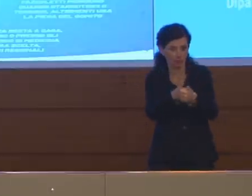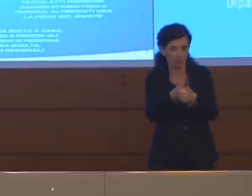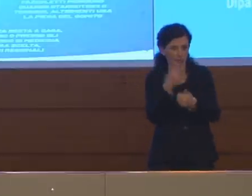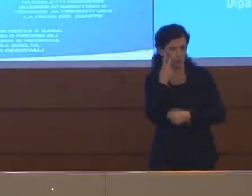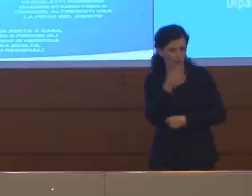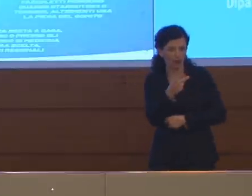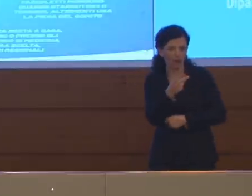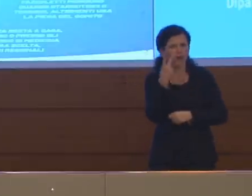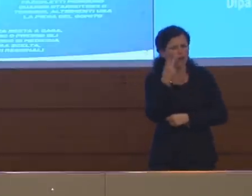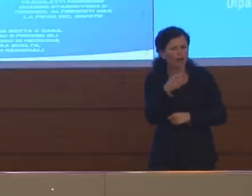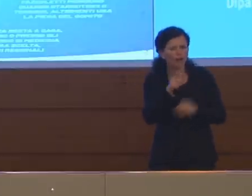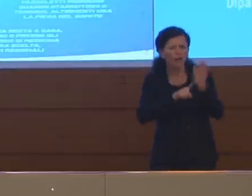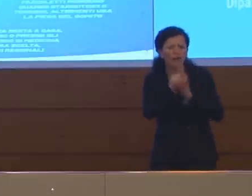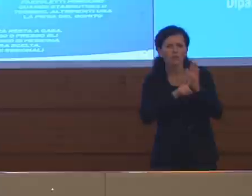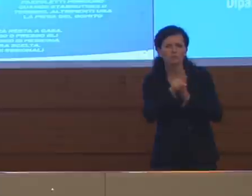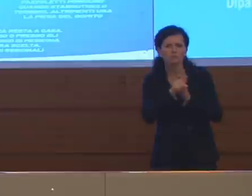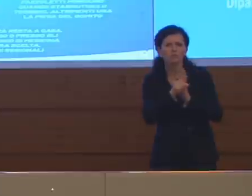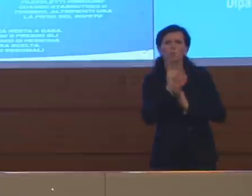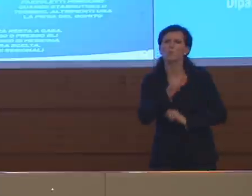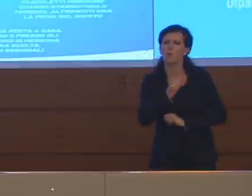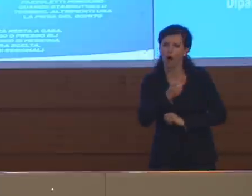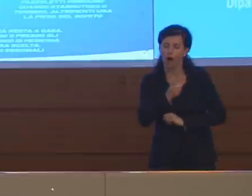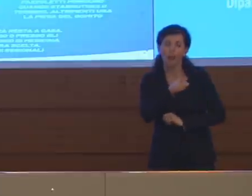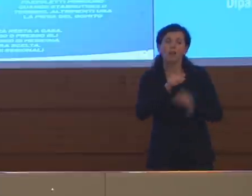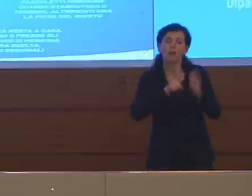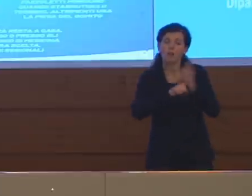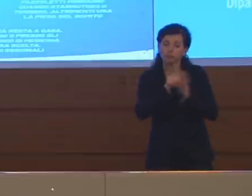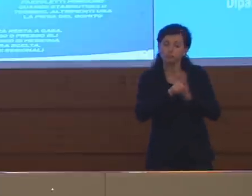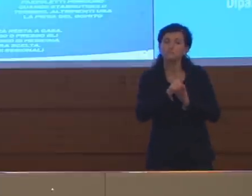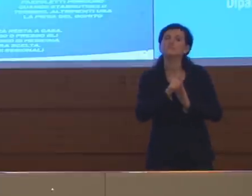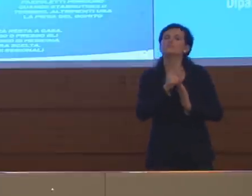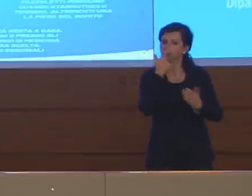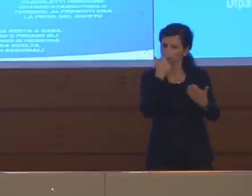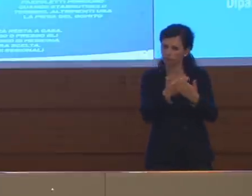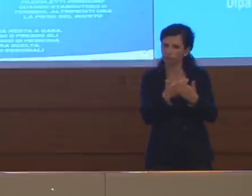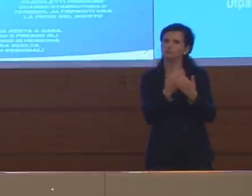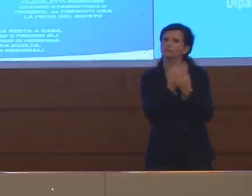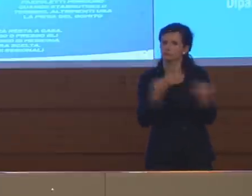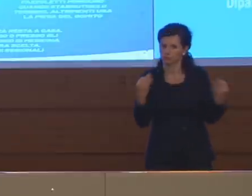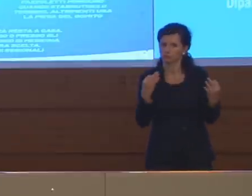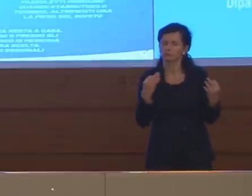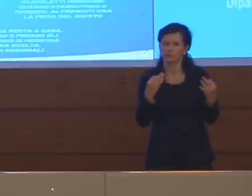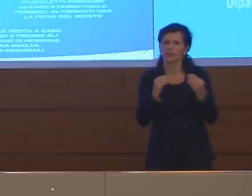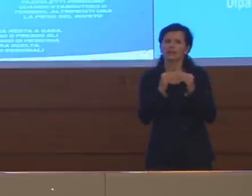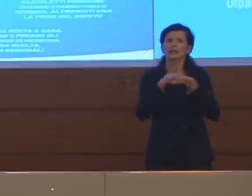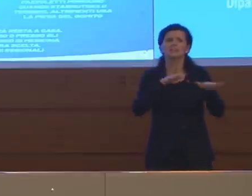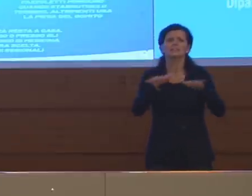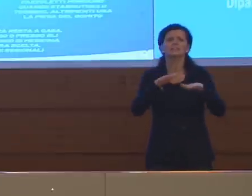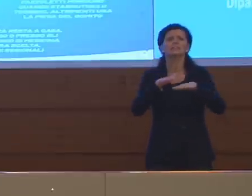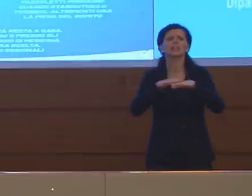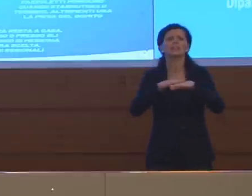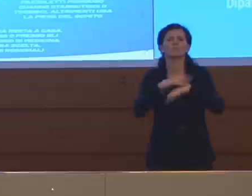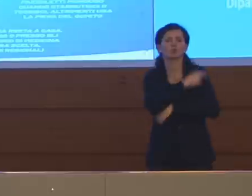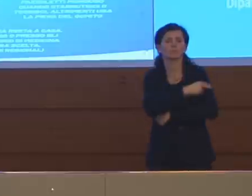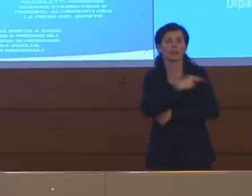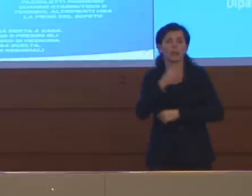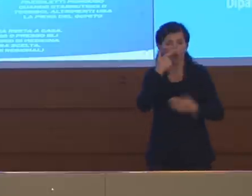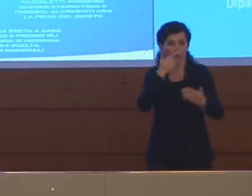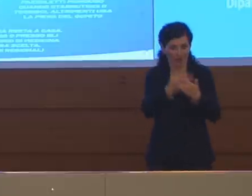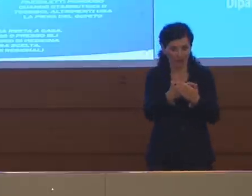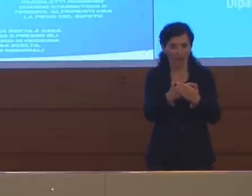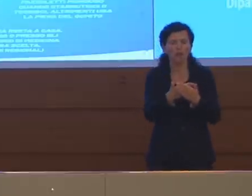ottengono, se come auspichiamo ottengono degli effetti sostenibili rispetto al nostro servizio sanitario, rispetto alla circolazione del virus,